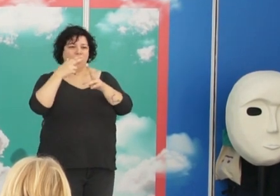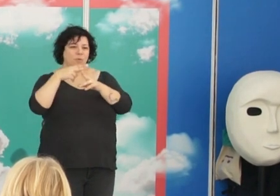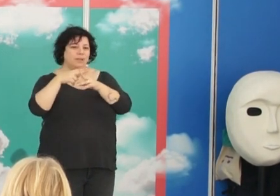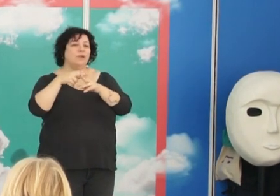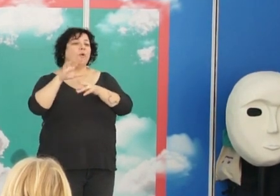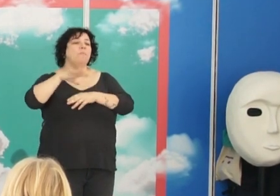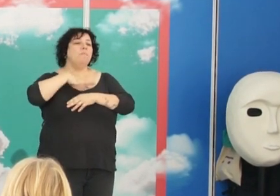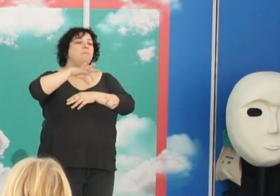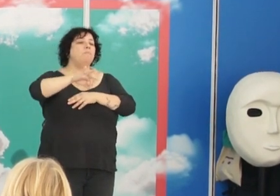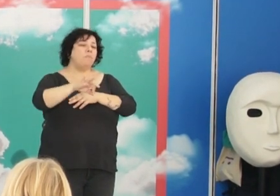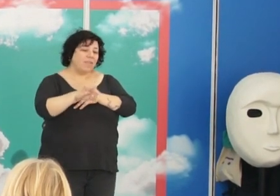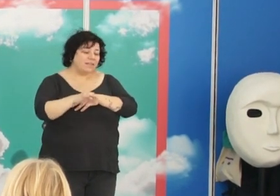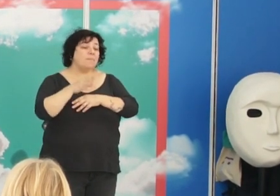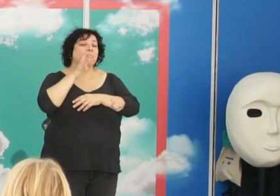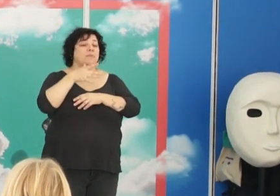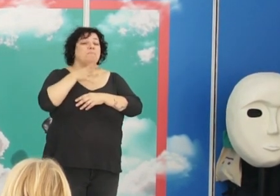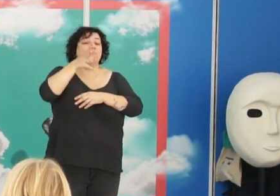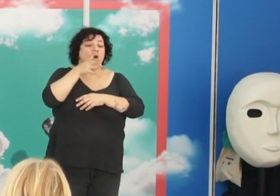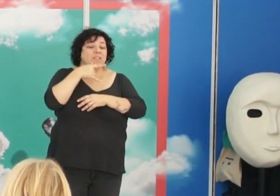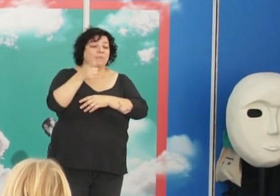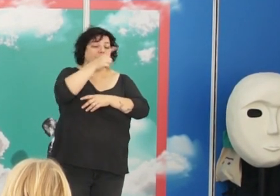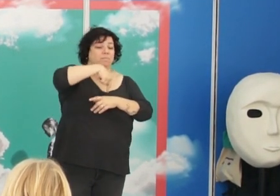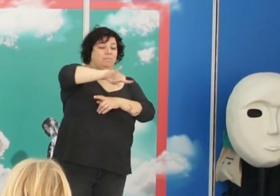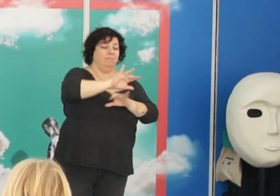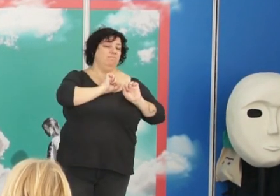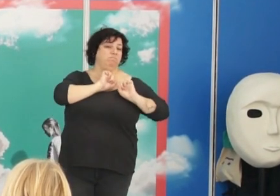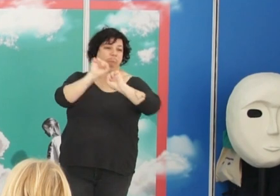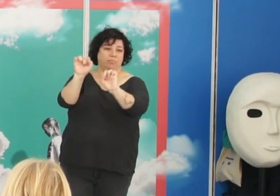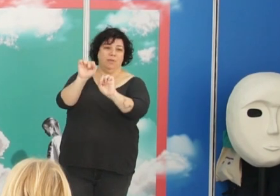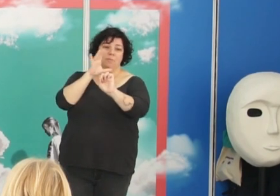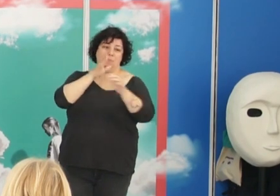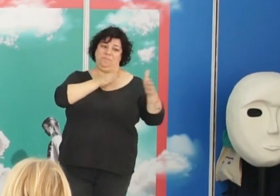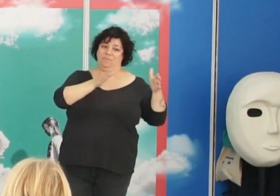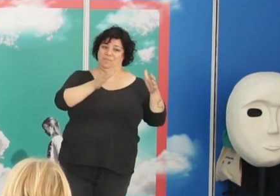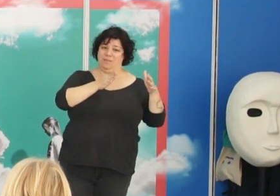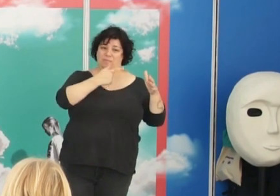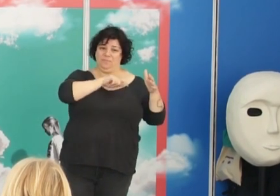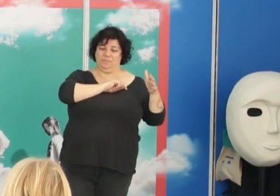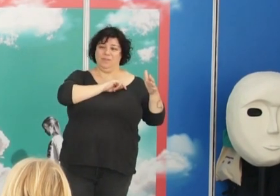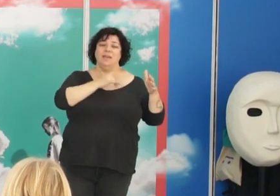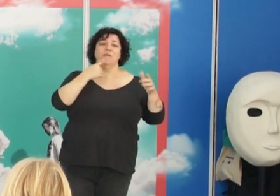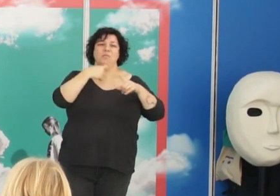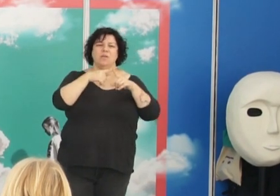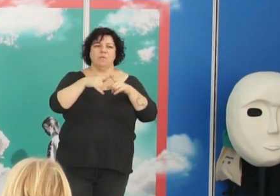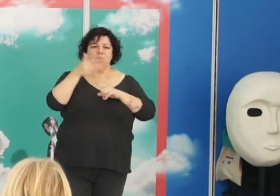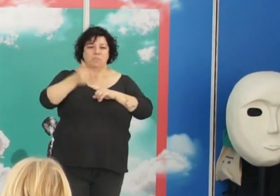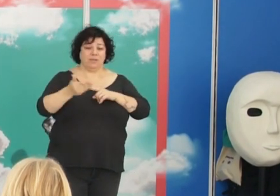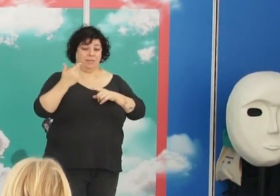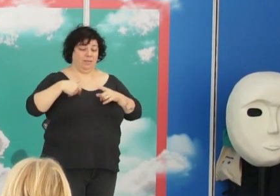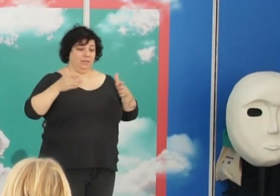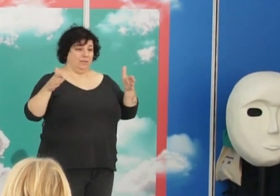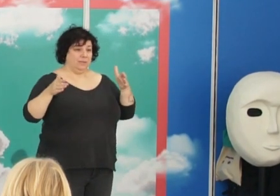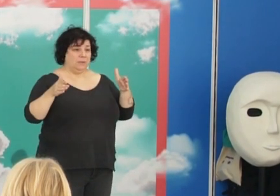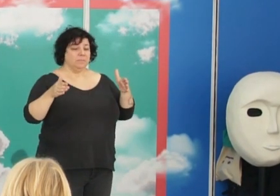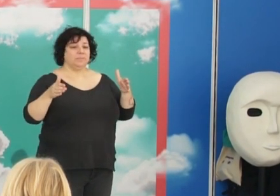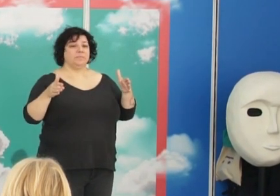detrás de ese rechazo del resto de la Academia y sucede una cosa muy importante en ese momento cuando